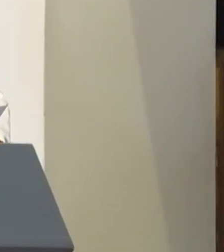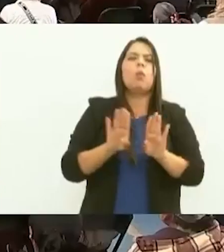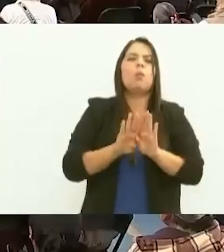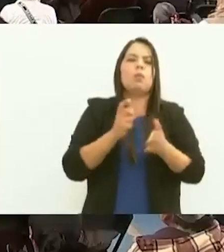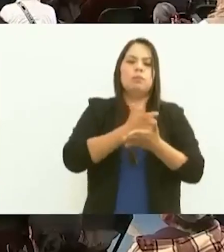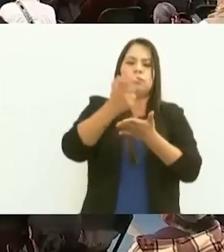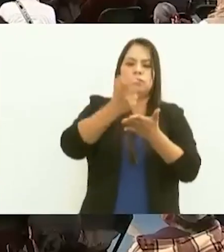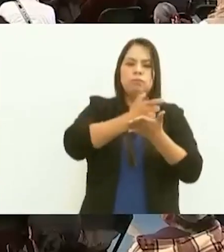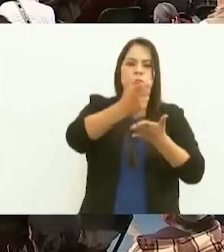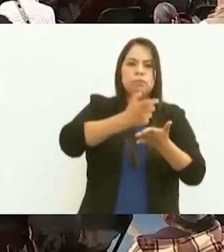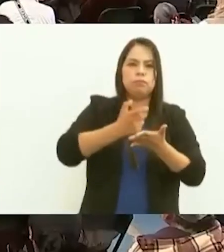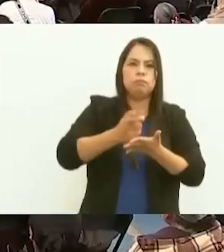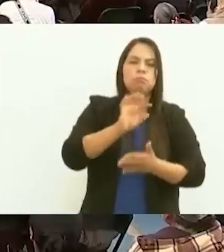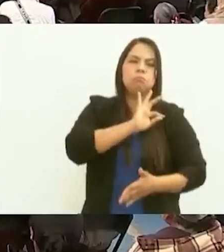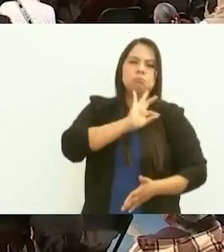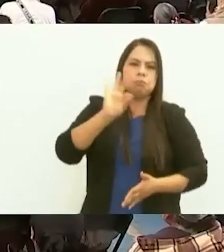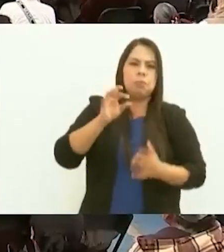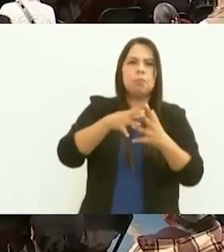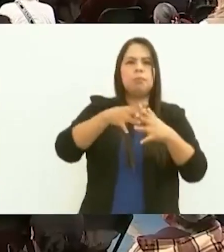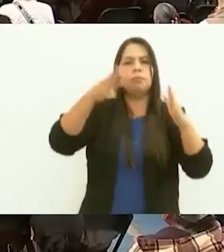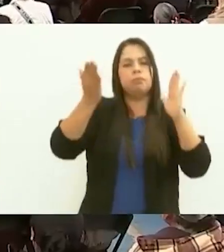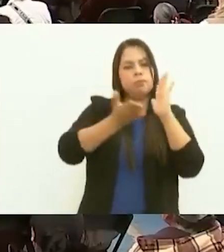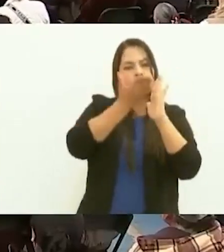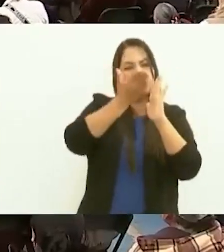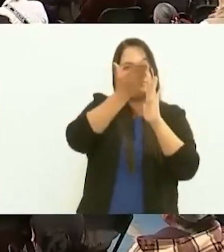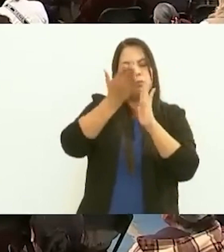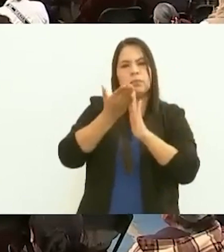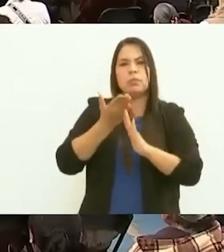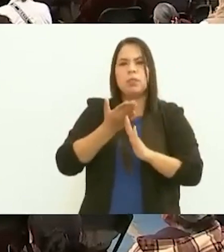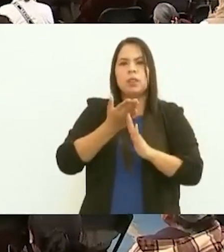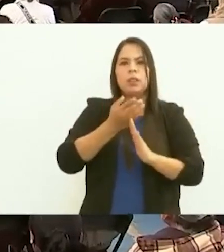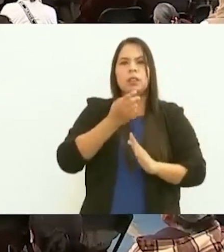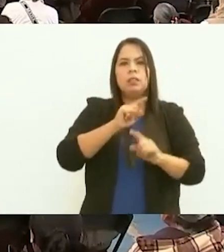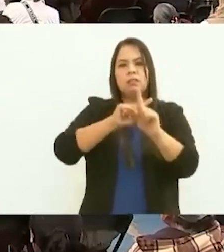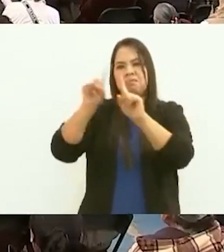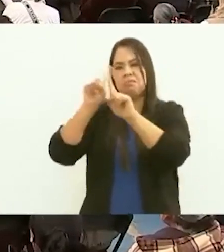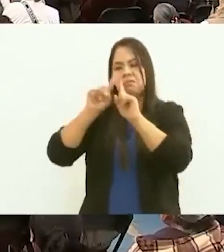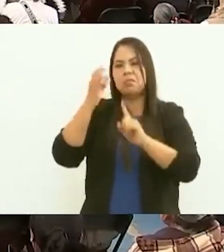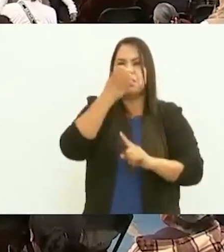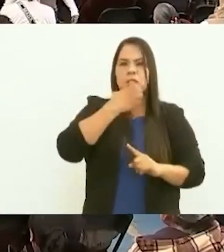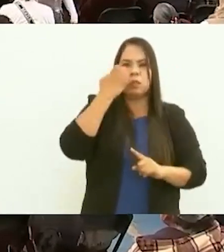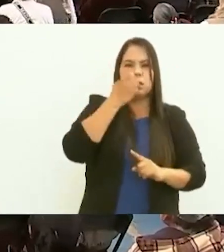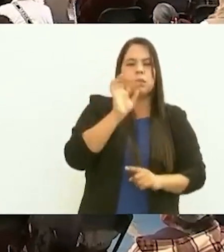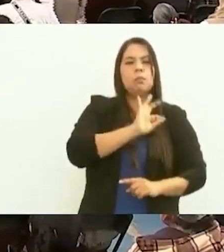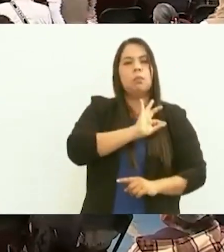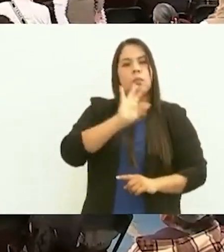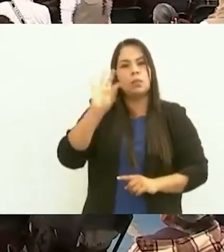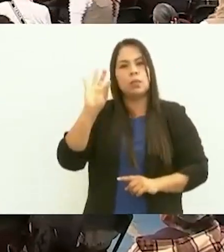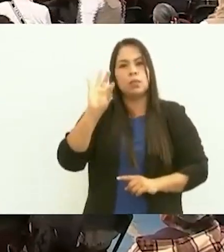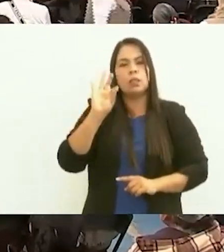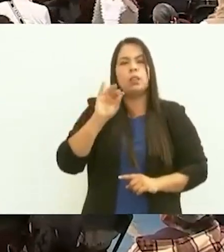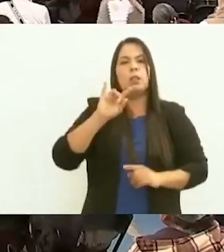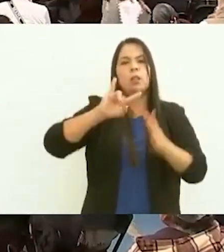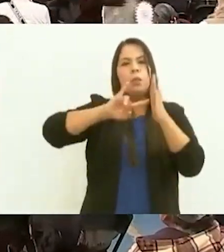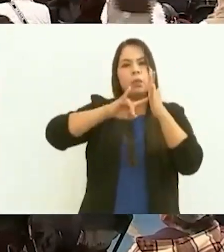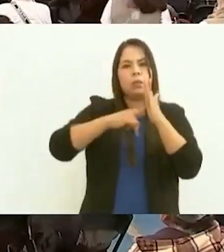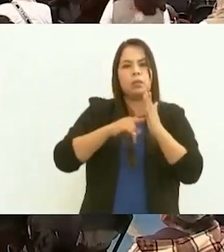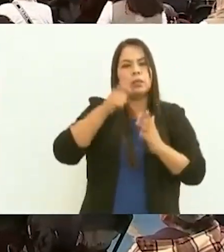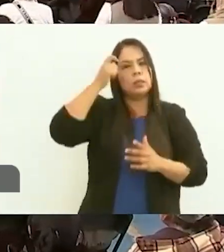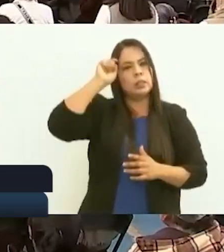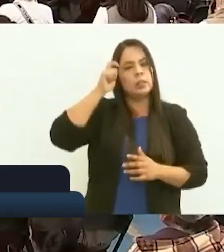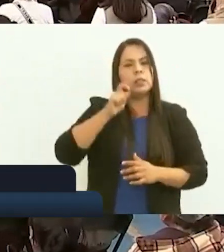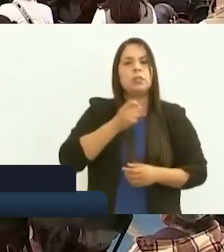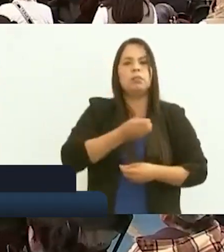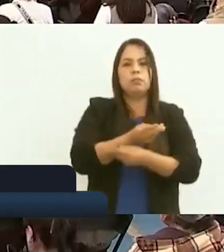sembrando vida adquieran un rango de derecho constitucional, lo que representa un paso fundamental para garantizar